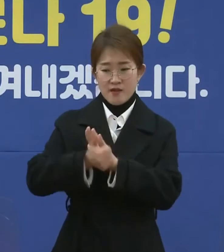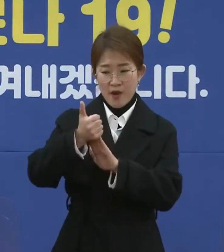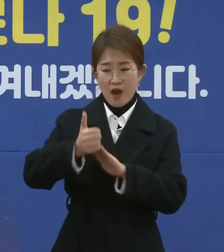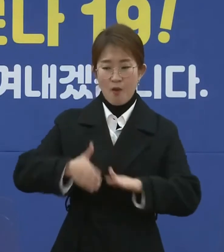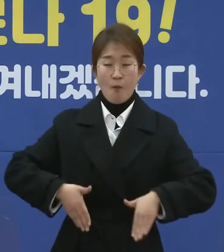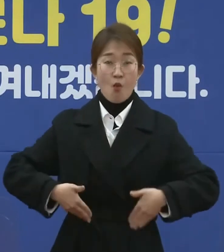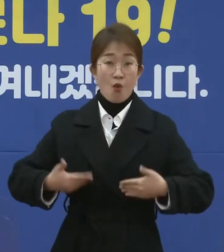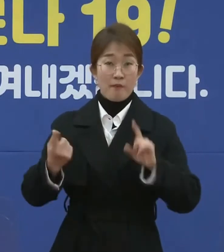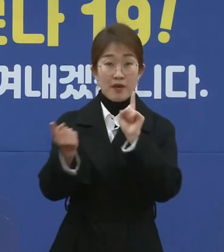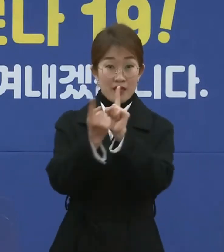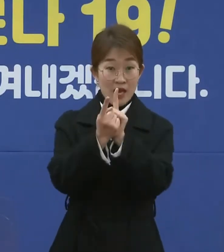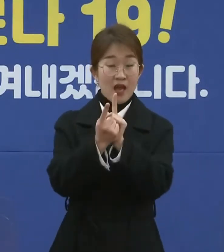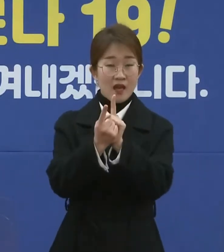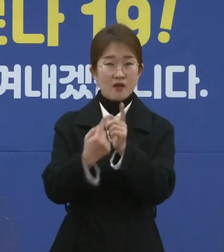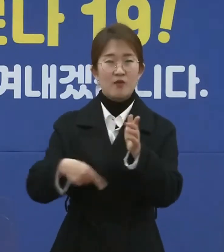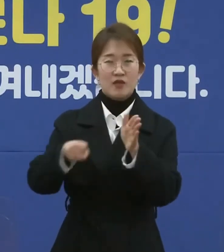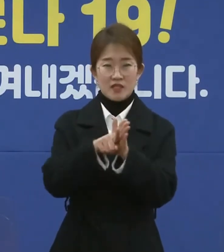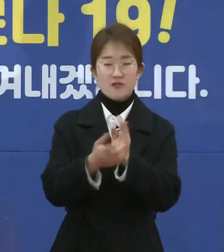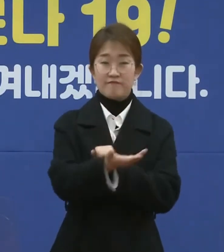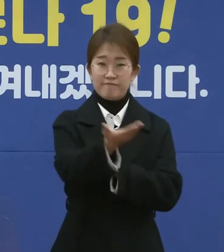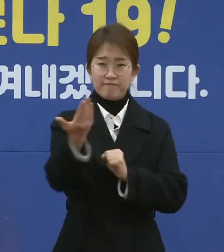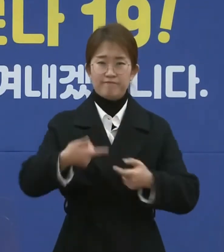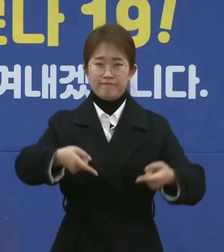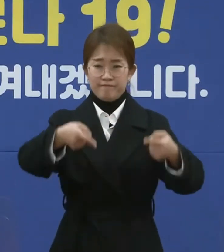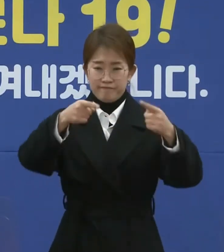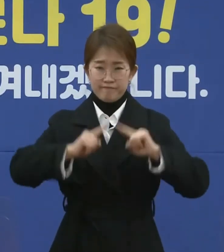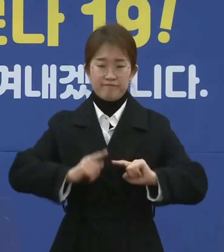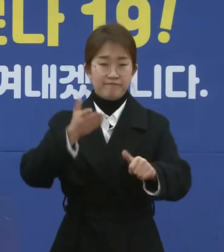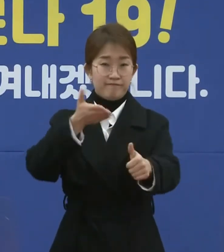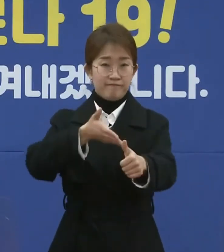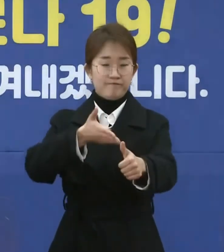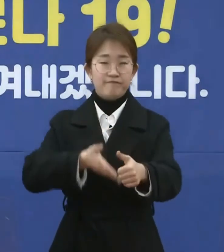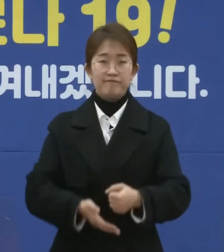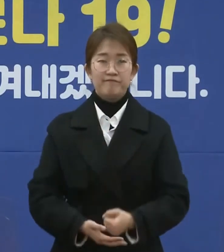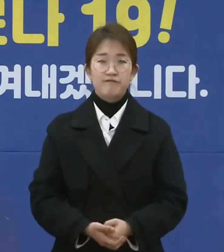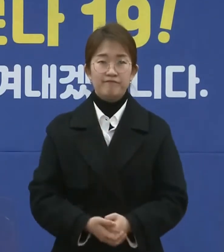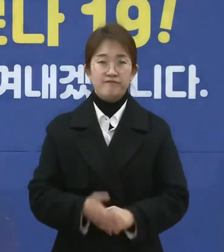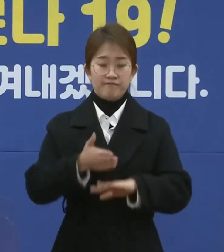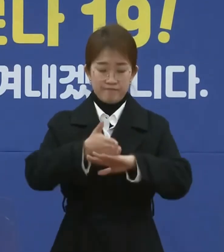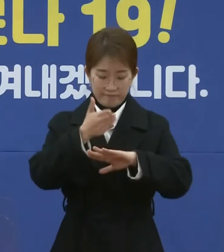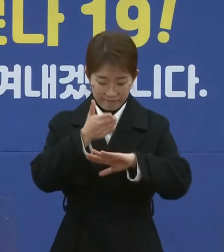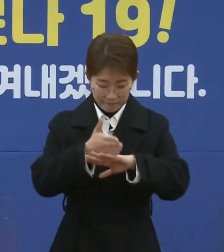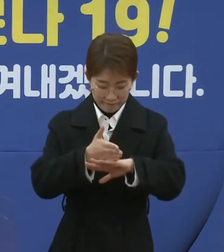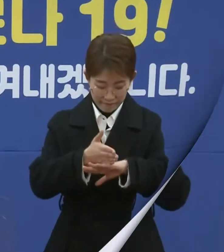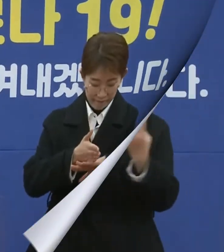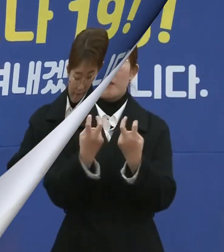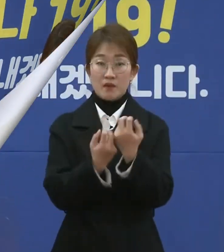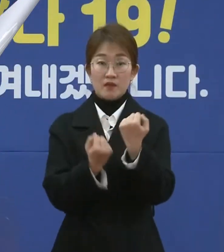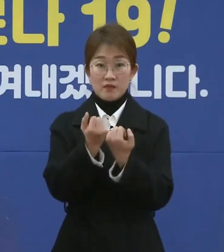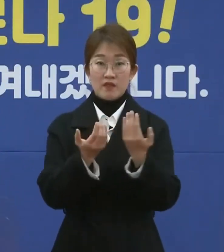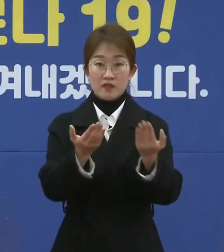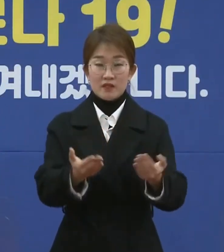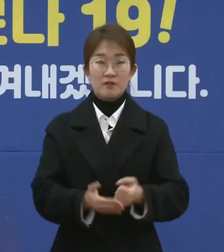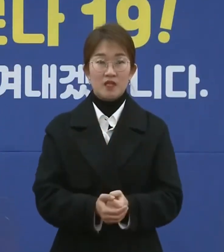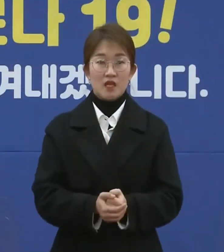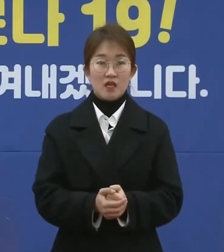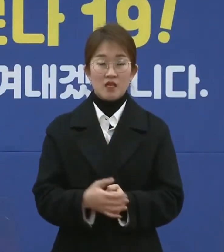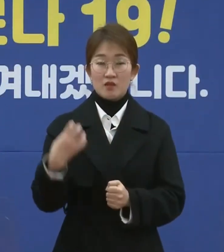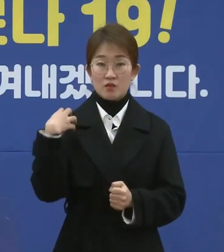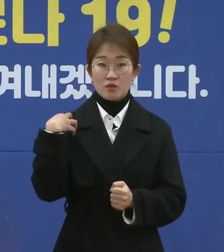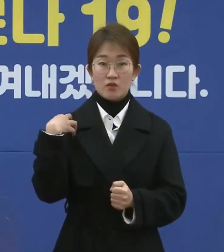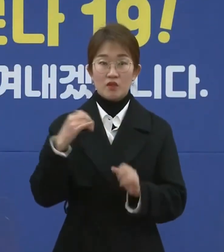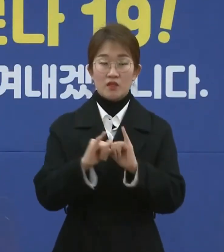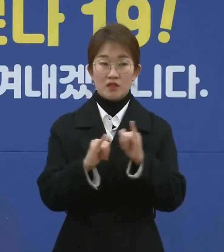있도록 여러분들의 동참과 협조를 부탁드립니다. 감사합니다. 총괄주 정관입니다.